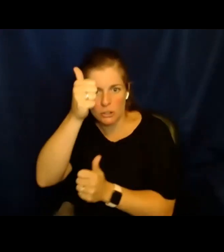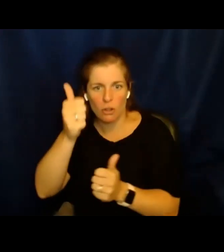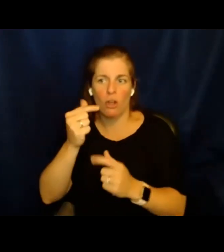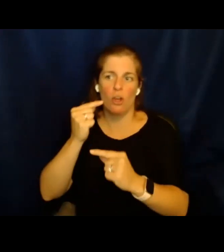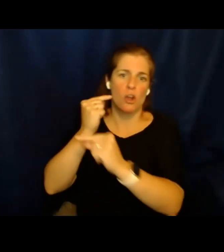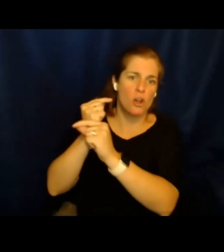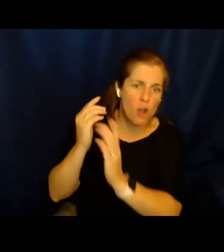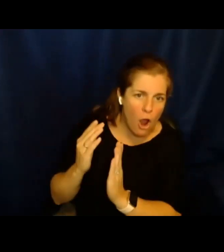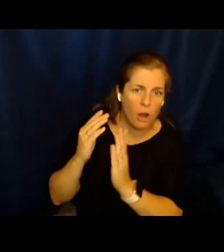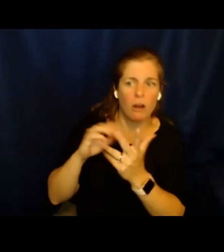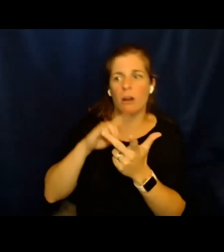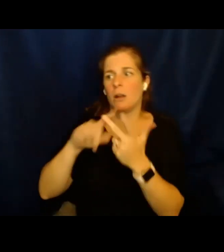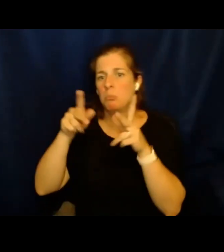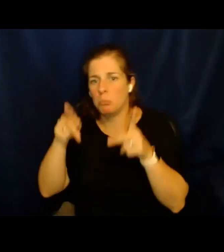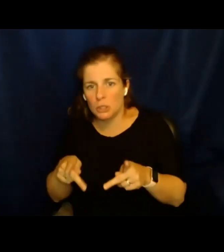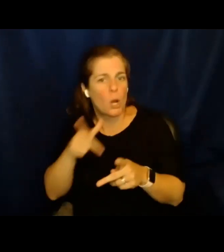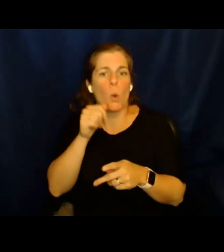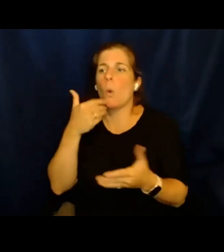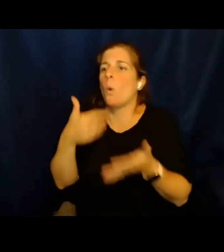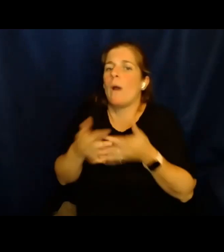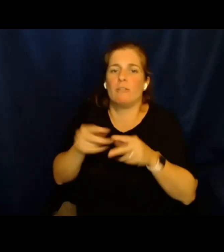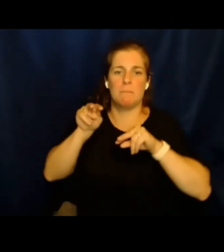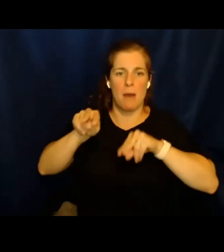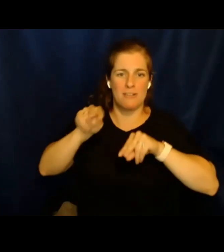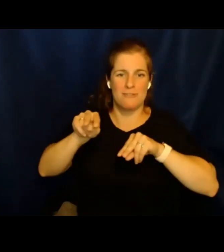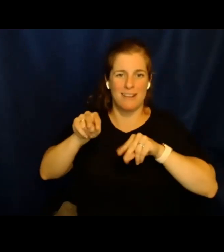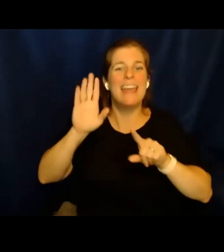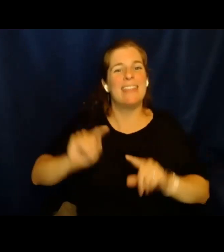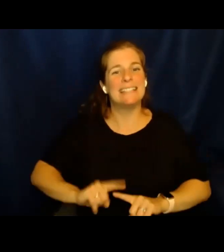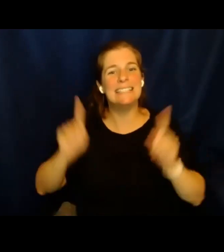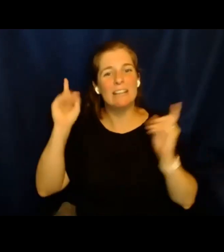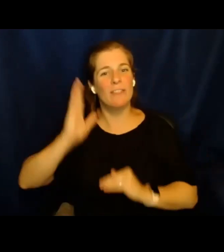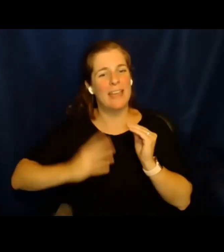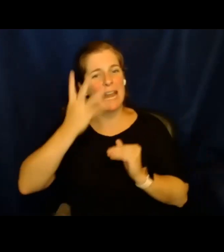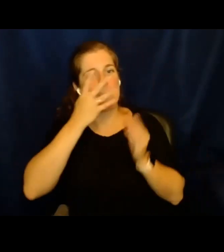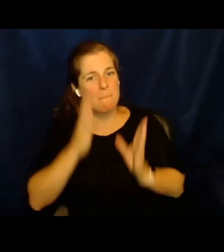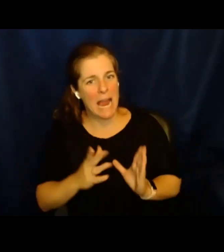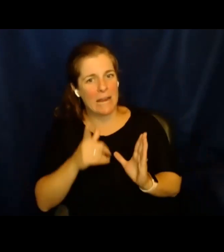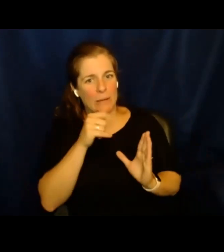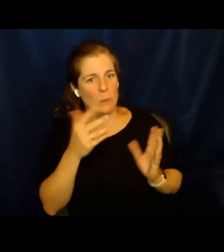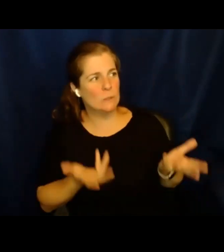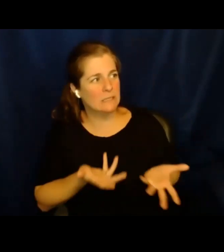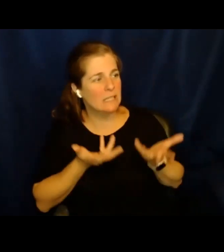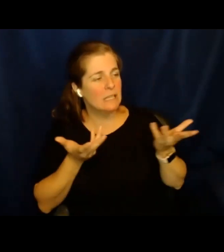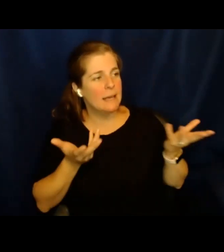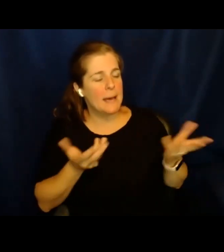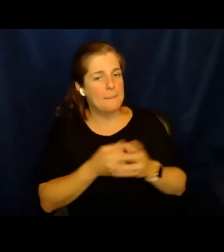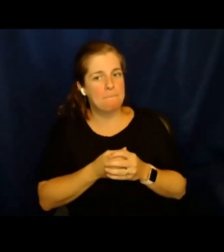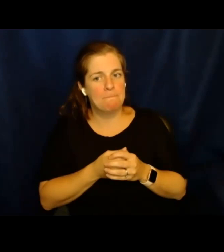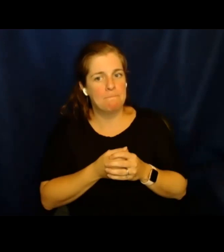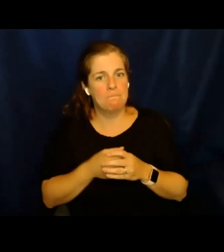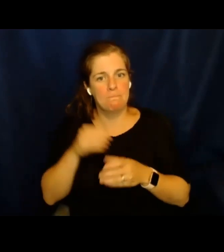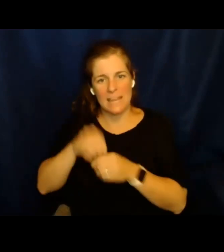o cualquier tipo de persona que les monitorea crea este desbalance, obviamente, contra los